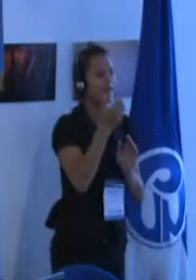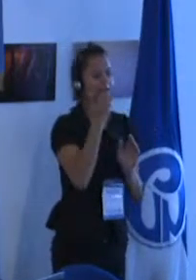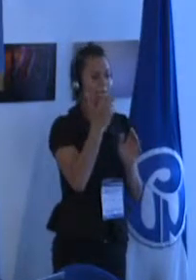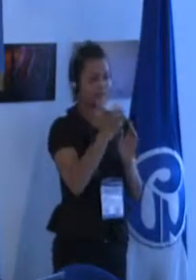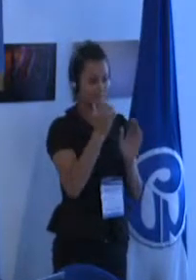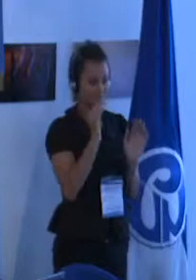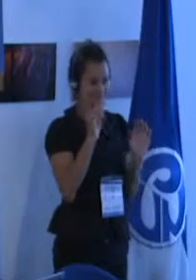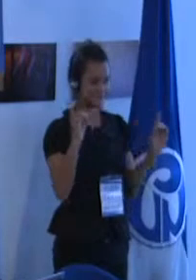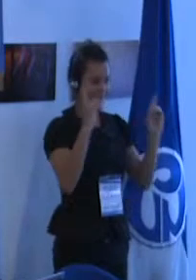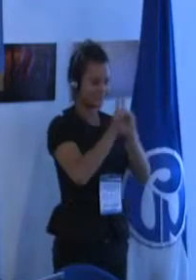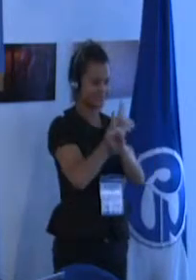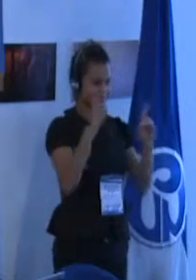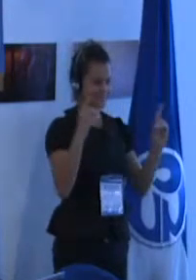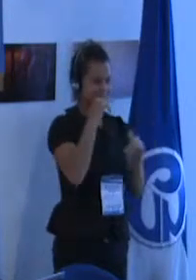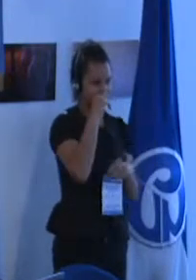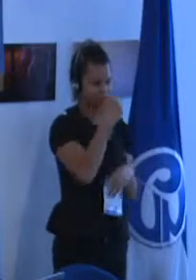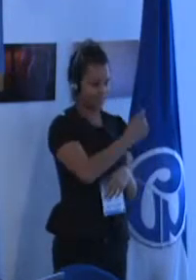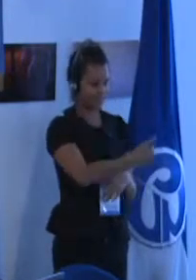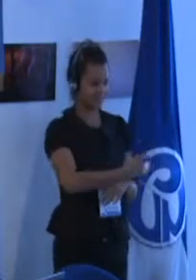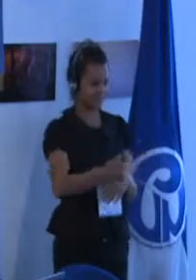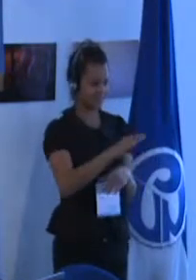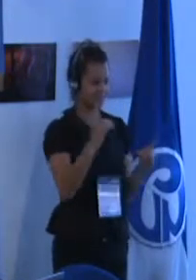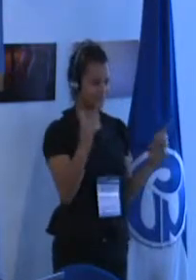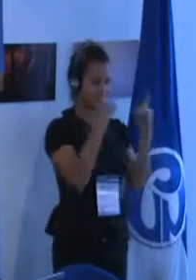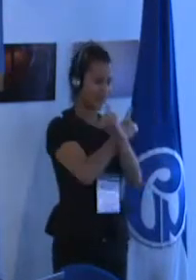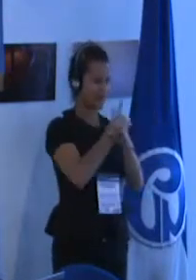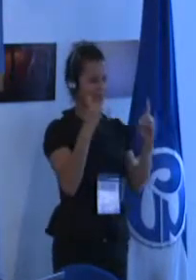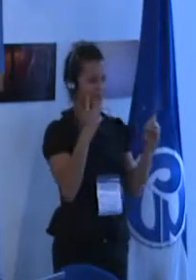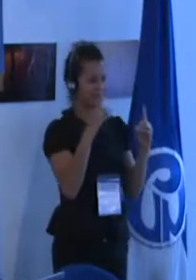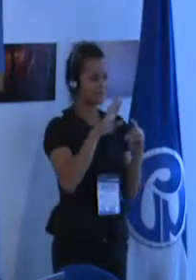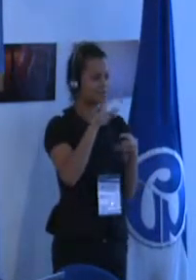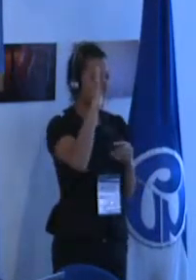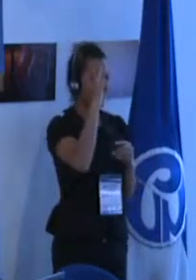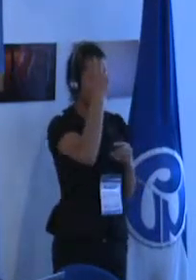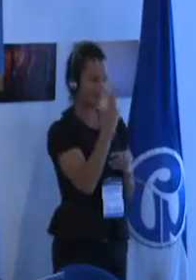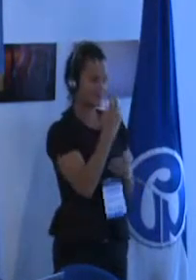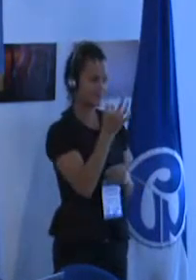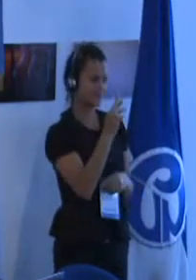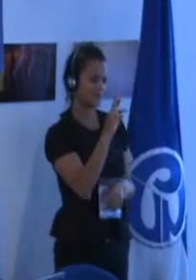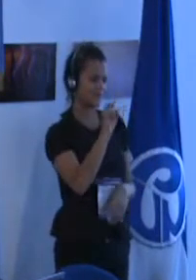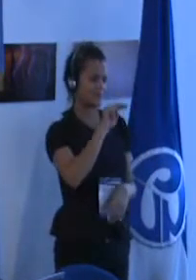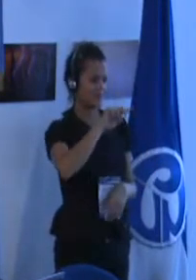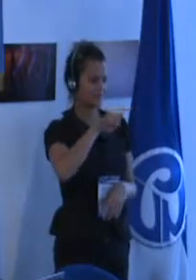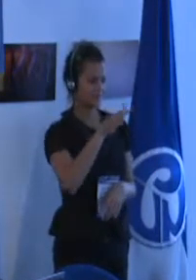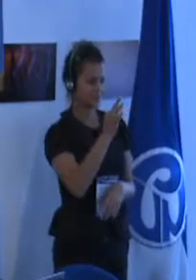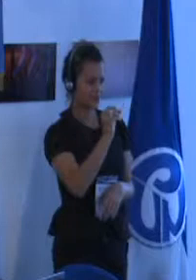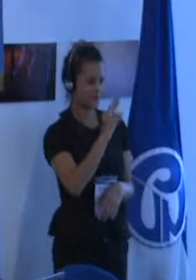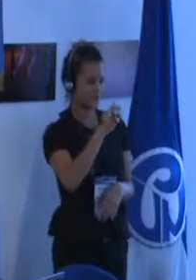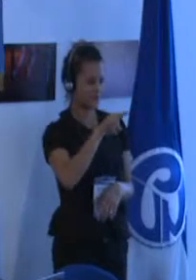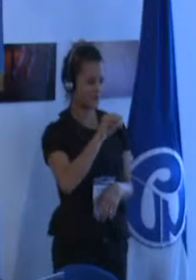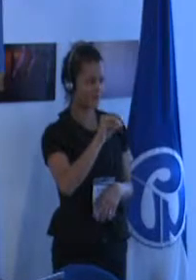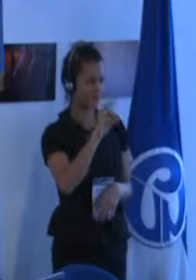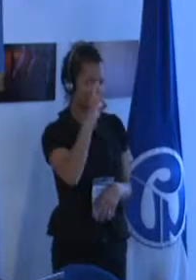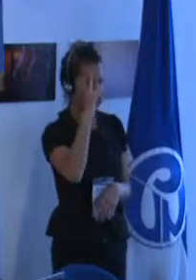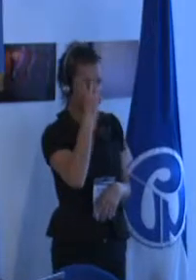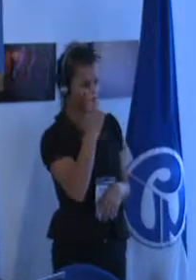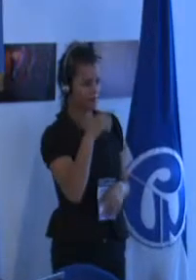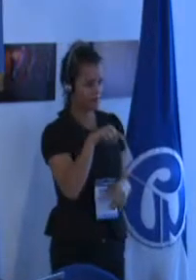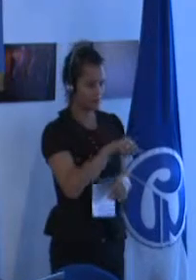condición de discapacidad pues la dislexia es un trastorno la dislexia